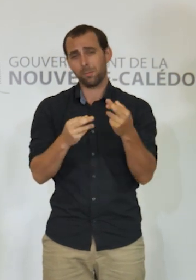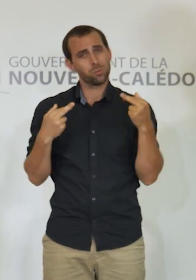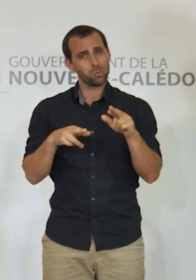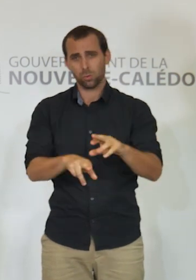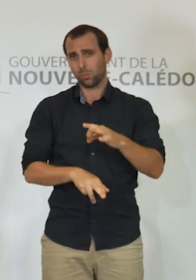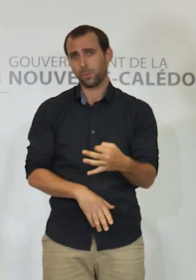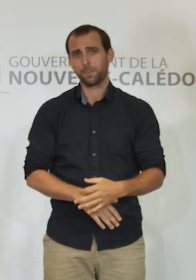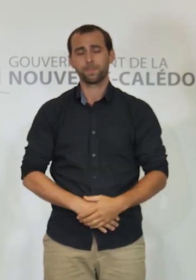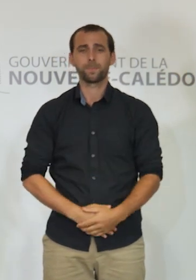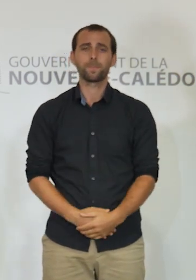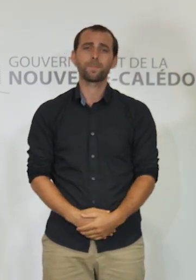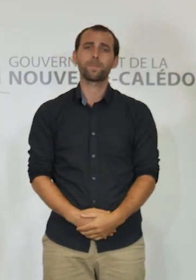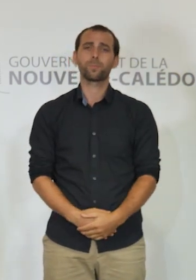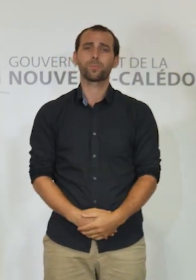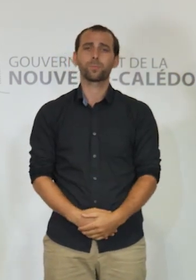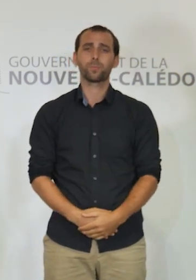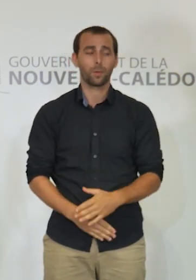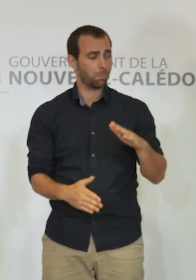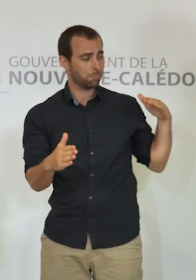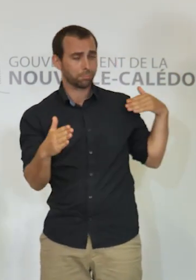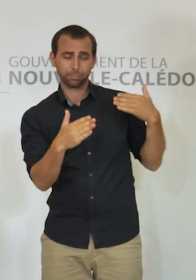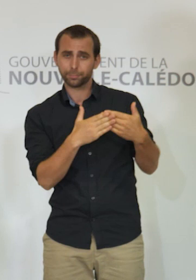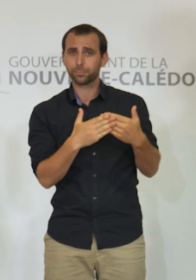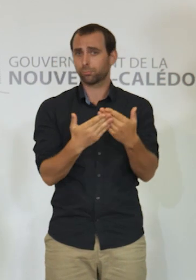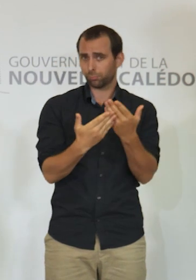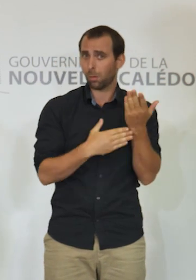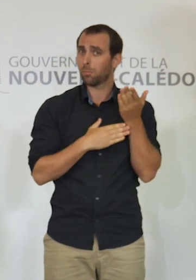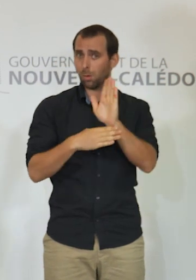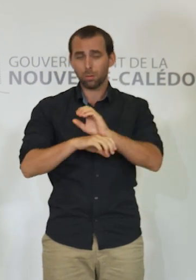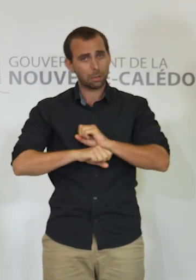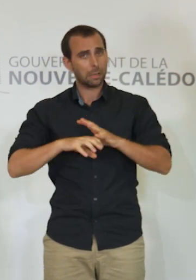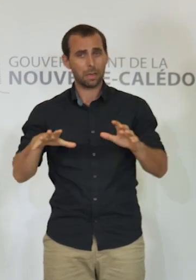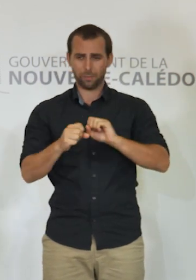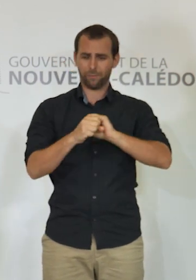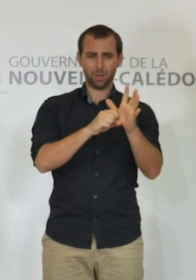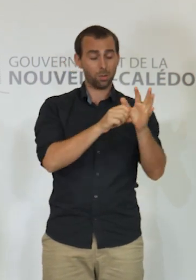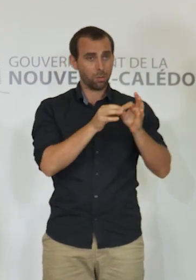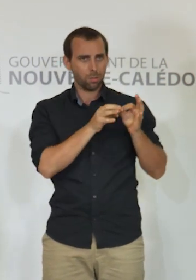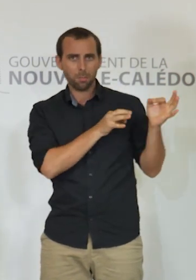Ces dernières semaines, nous l'avons montré, le risque d'introduction du virus est plus fort.